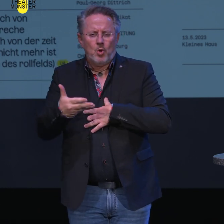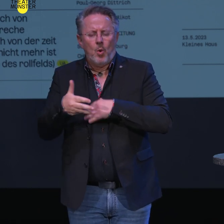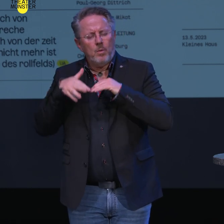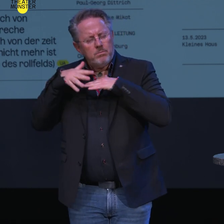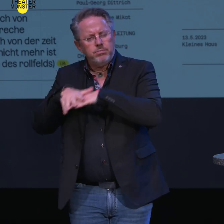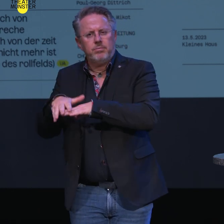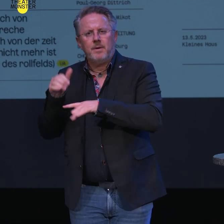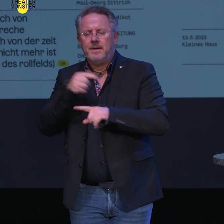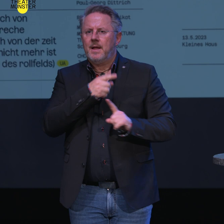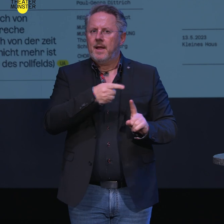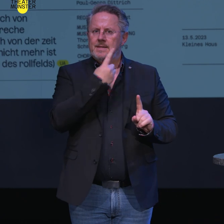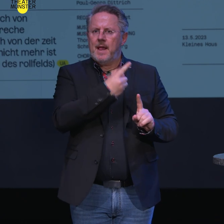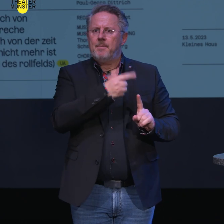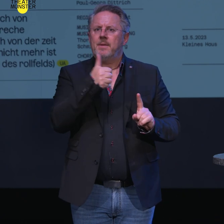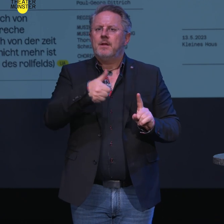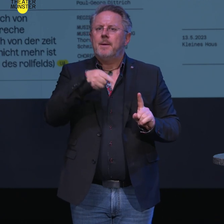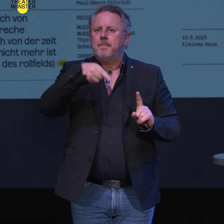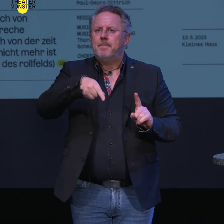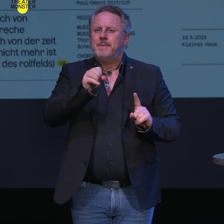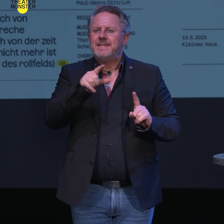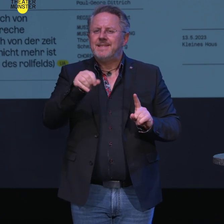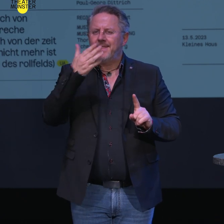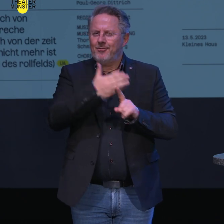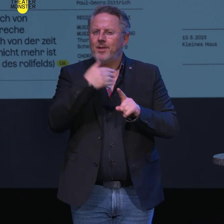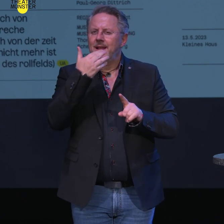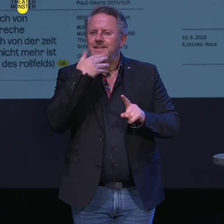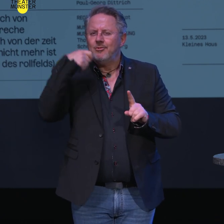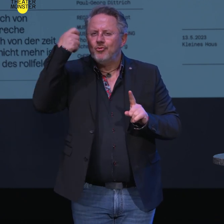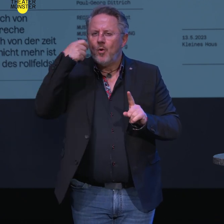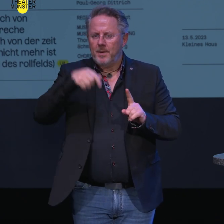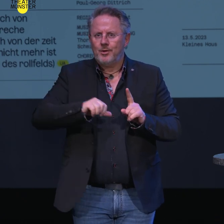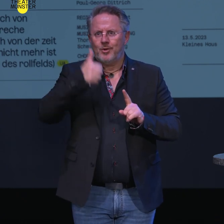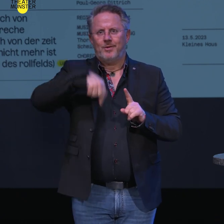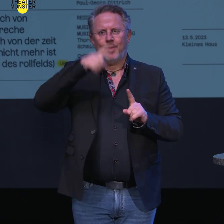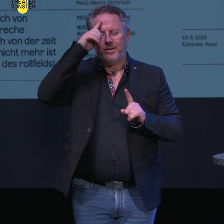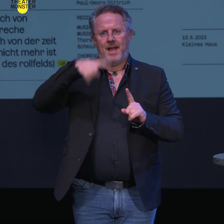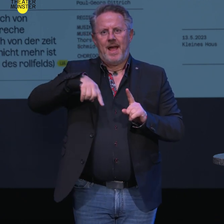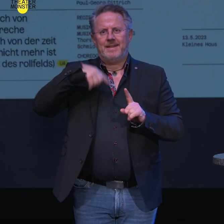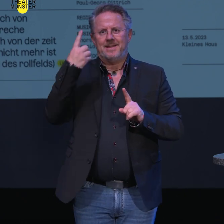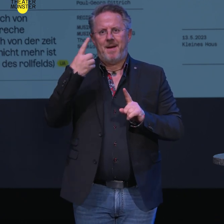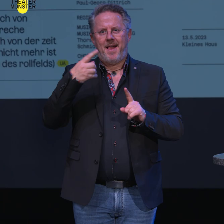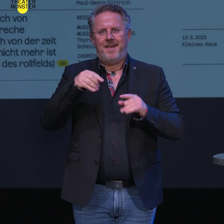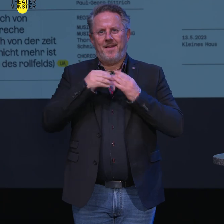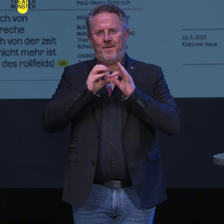soll Pendant Juf schreiben, der ein Stück Pisten im Schauspiel, seine deutschsprachige Erstaufführung erleben wird.